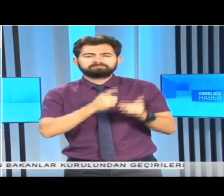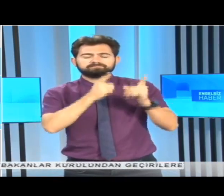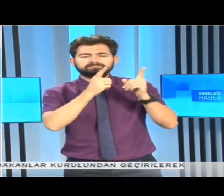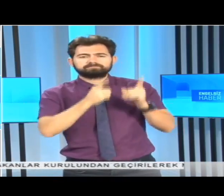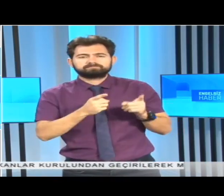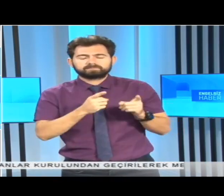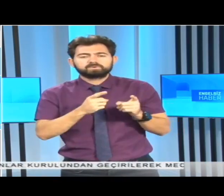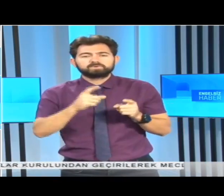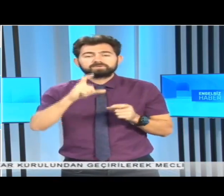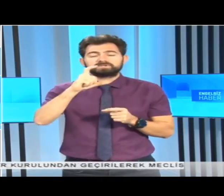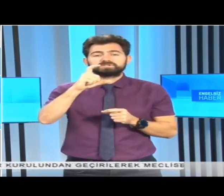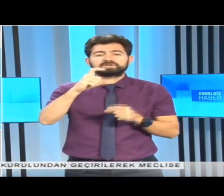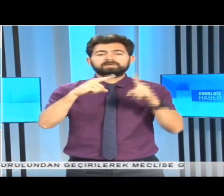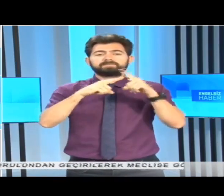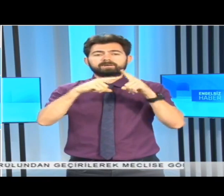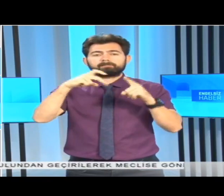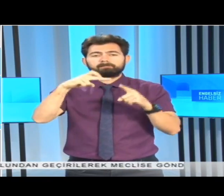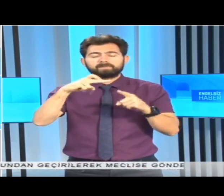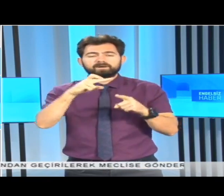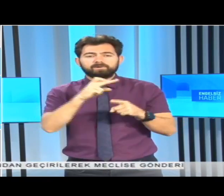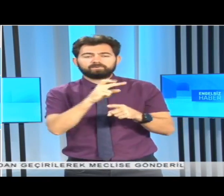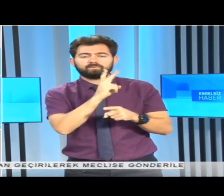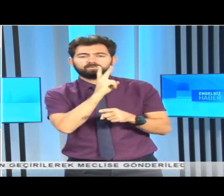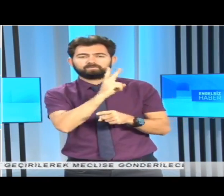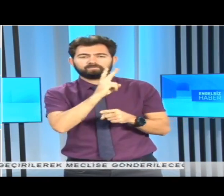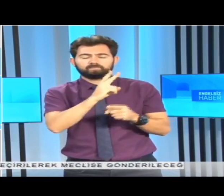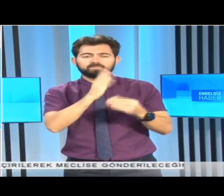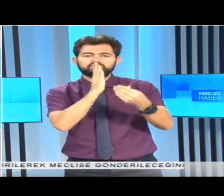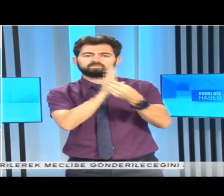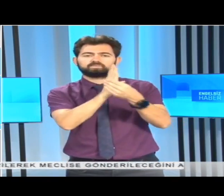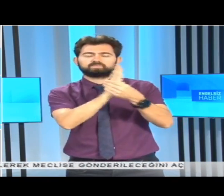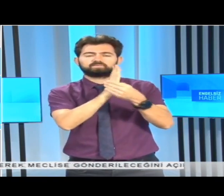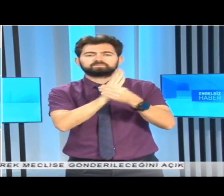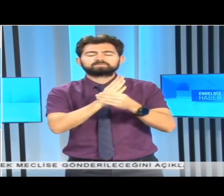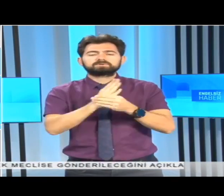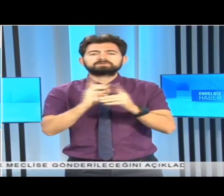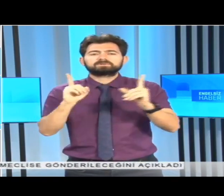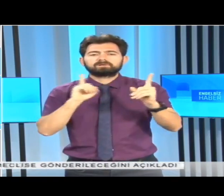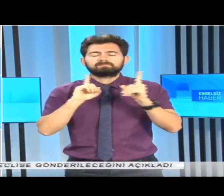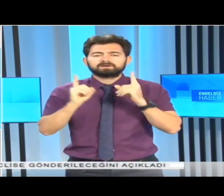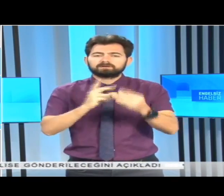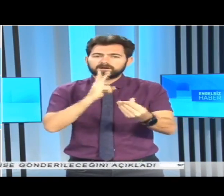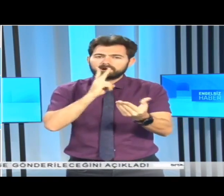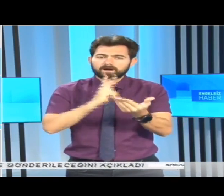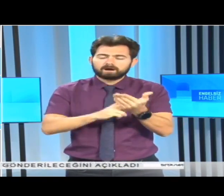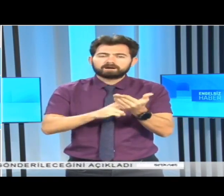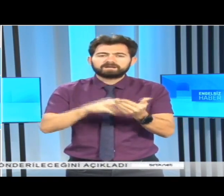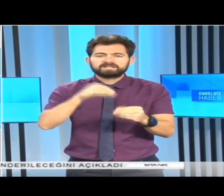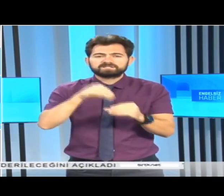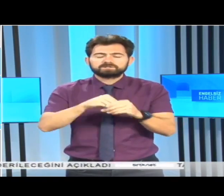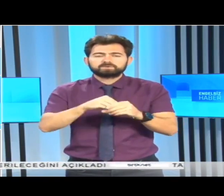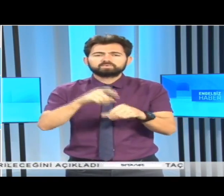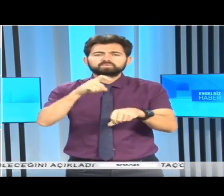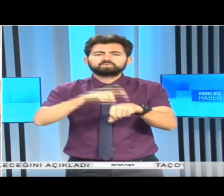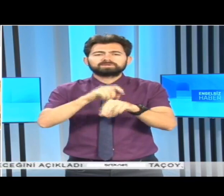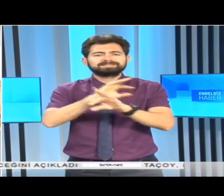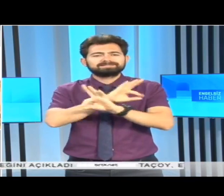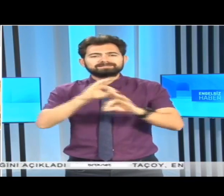Cumhuriyetçi Türk Partisi'nin dosyaladığı davayı karar için süresiz erteledi.